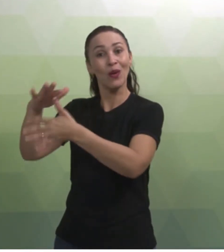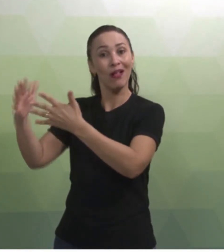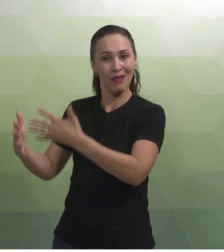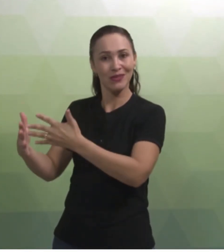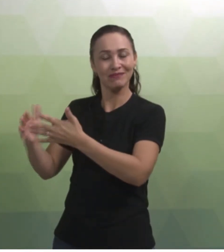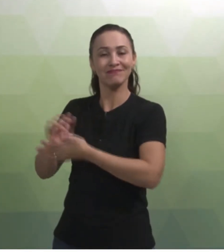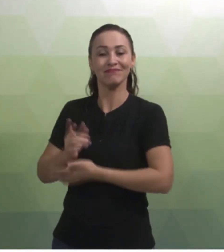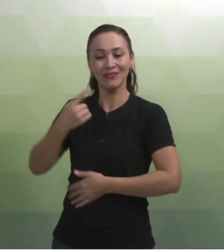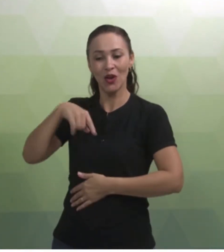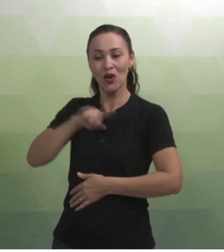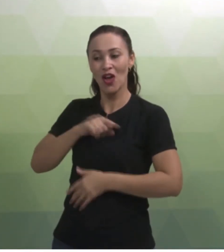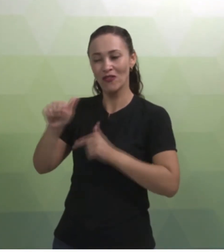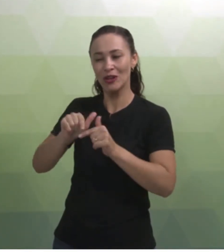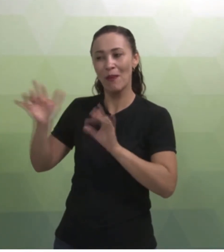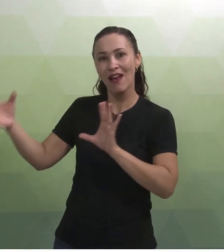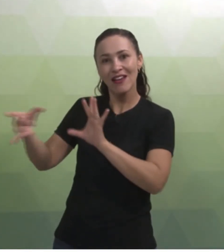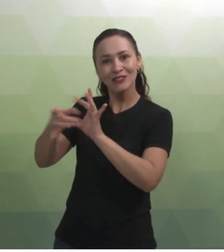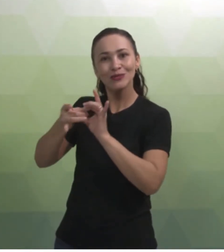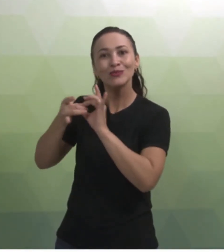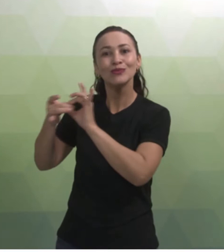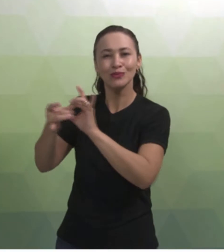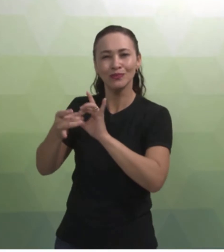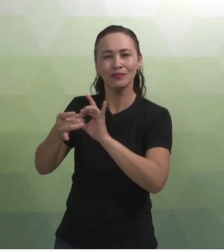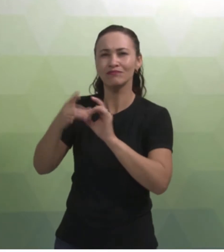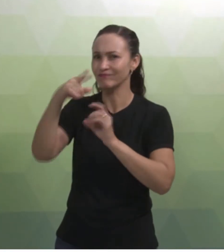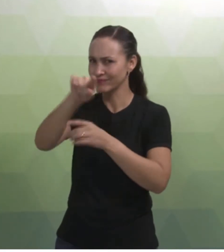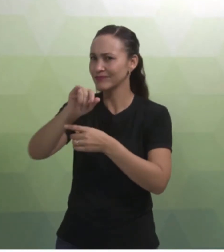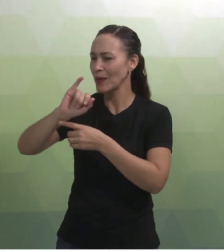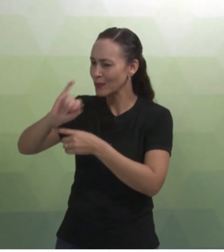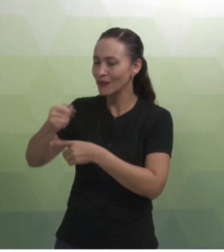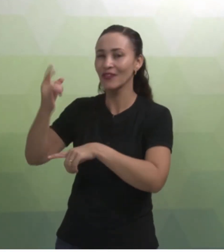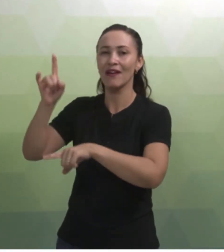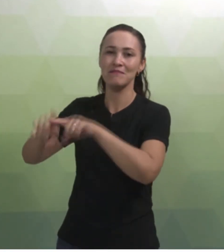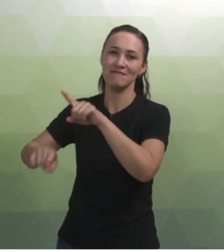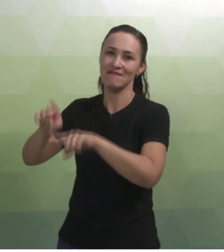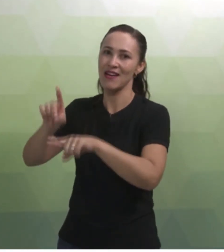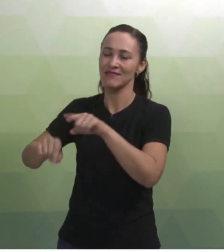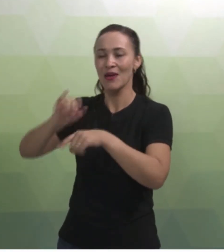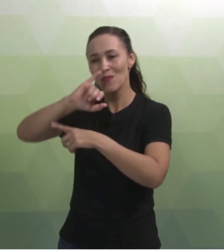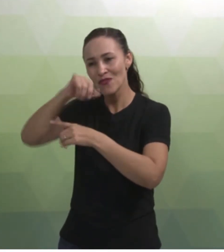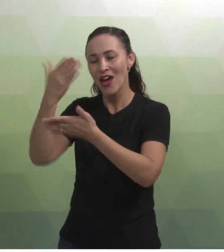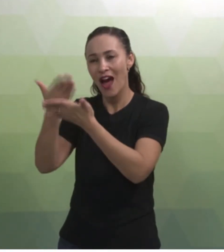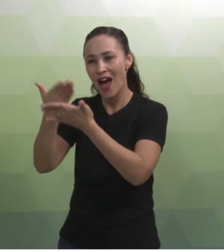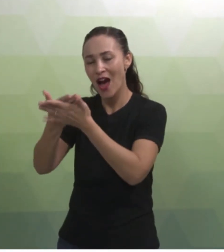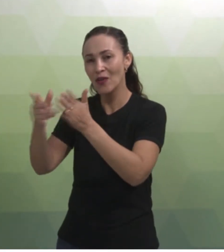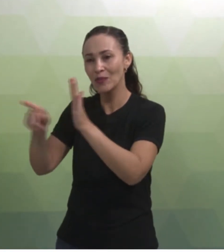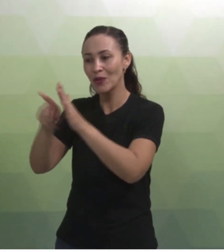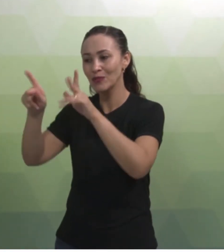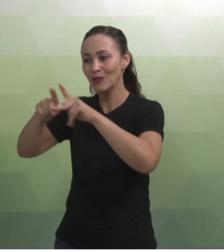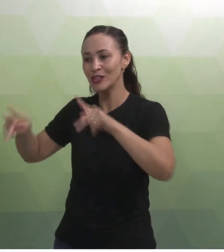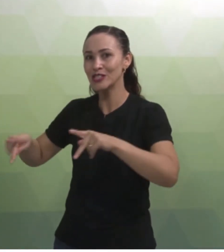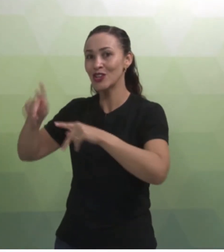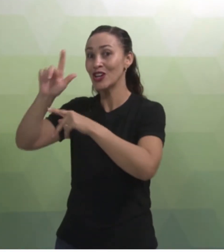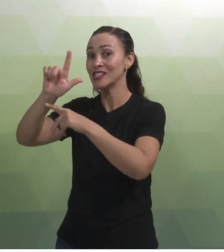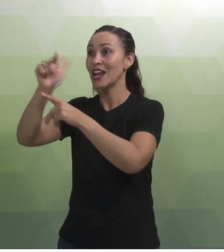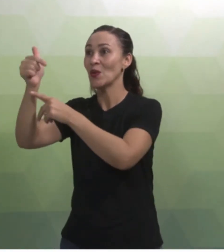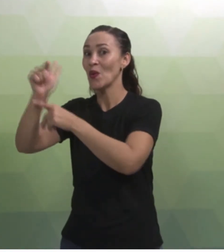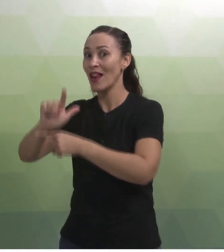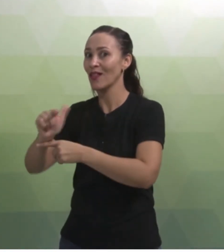forma bem conjunta. Aproveitem esse material, aproveitem as aulas da professora de L1 e L2, porque será de extrema relevância